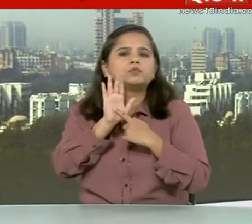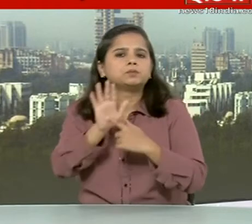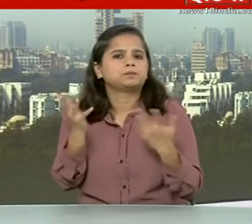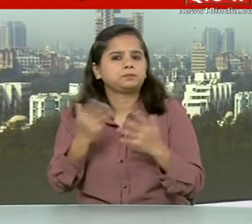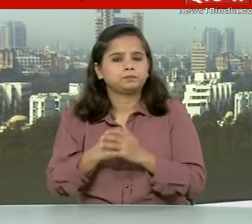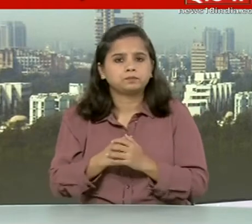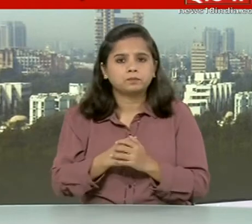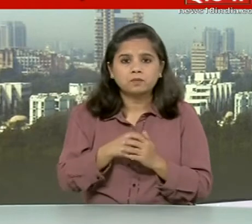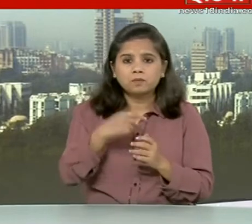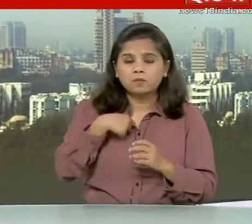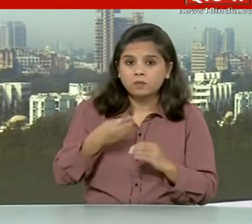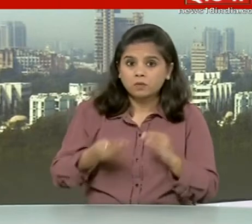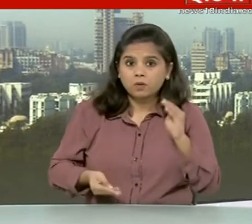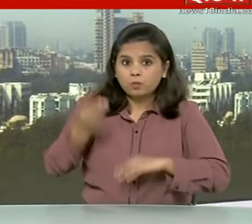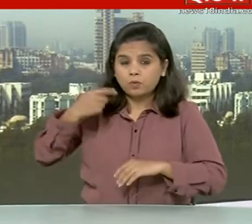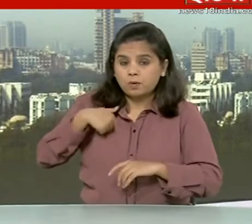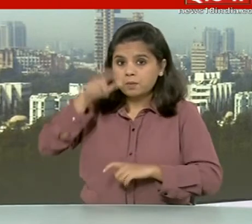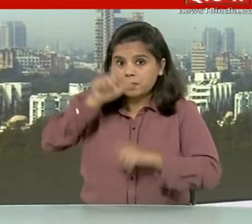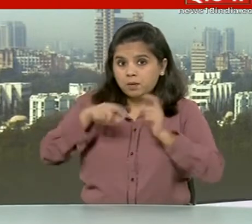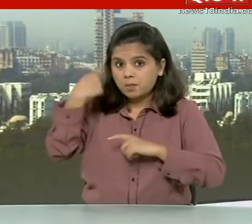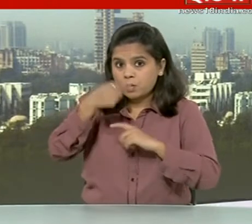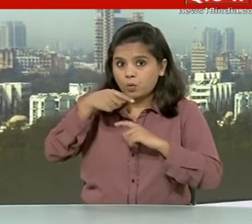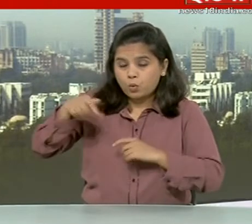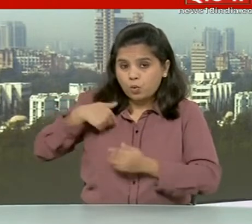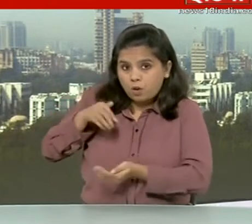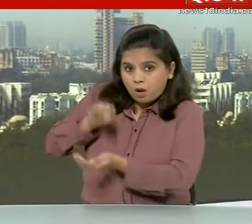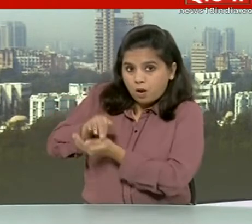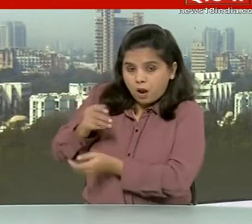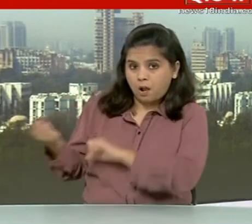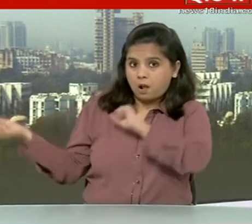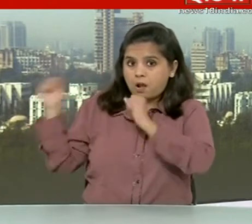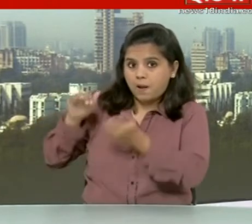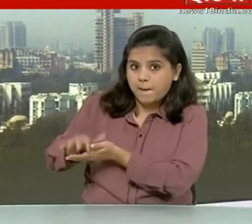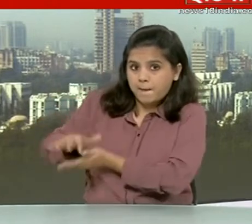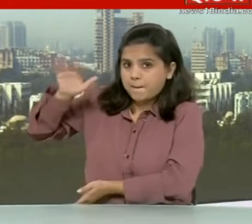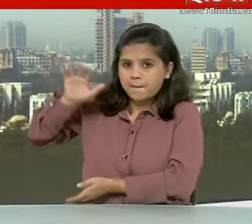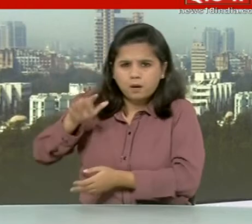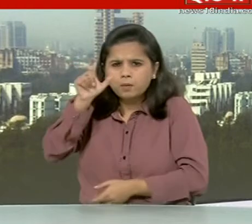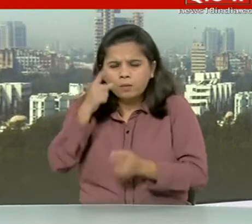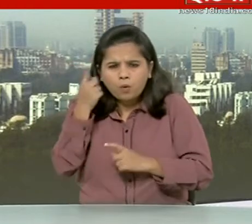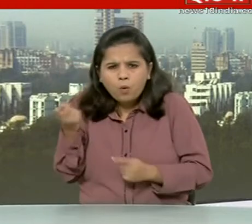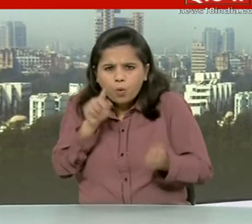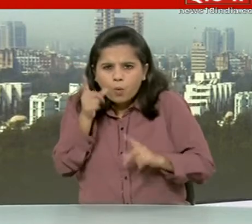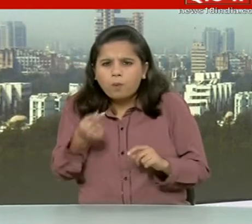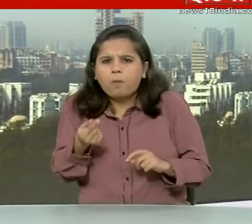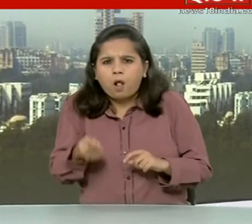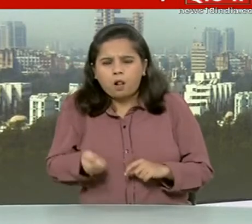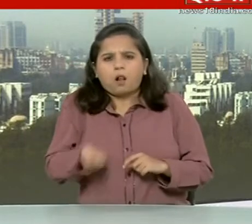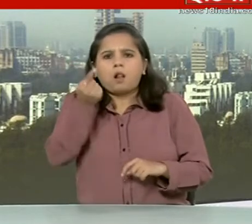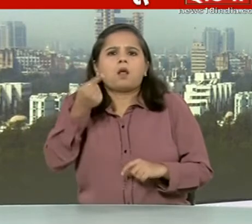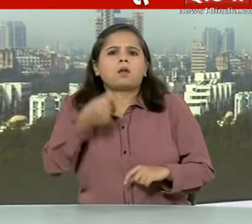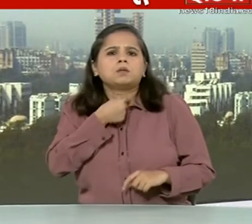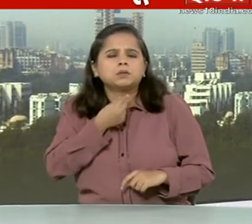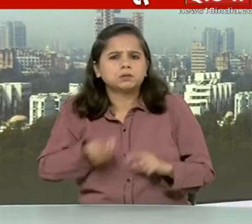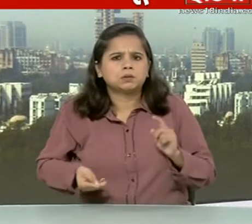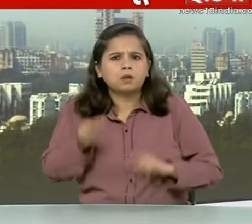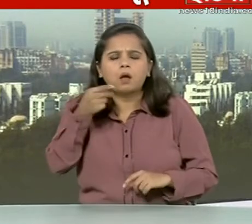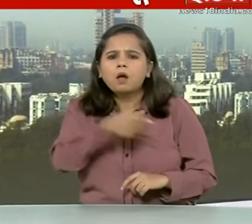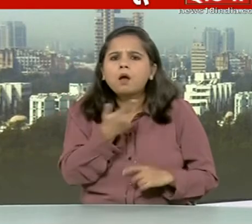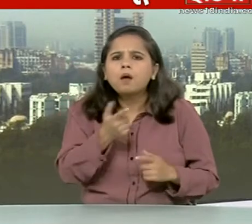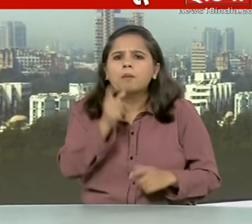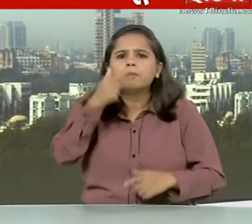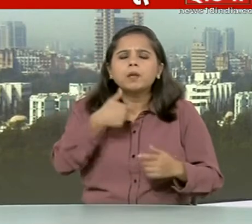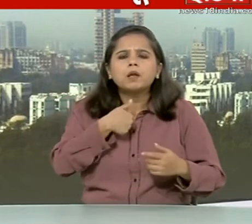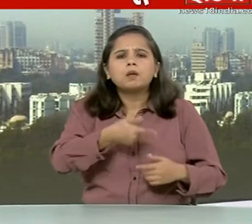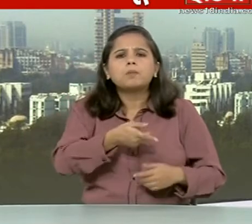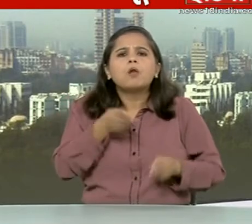no one is to hoard the onions and manipulate the prices जिसका नुकसान आम